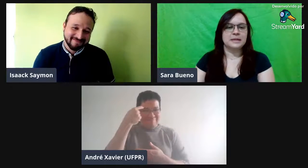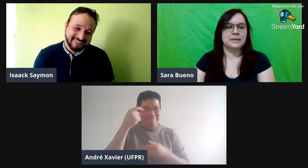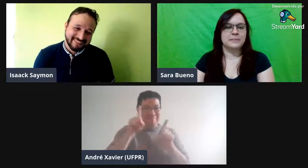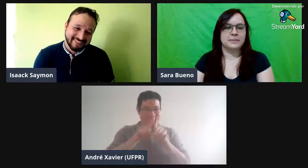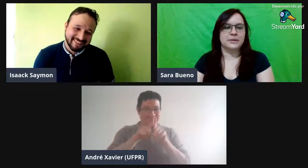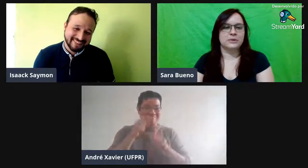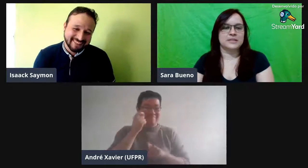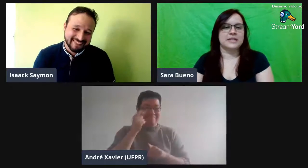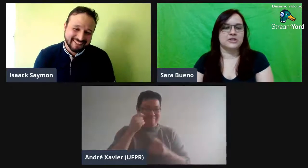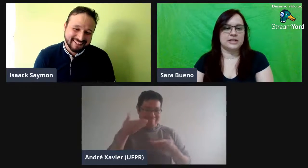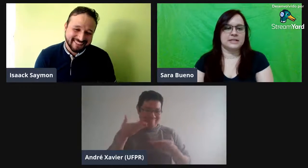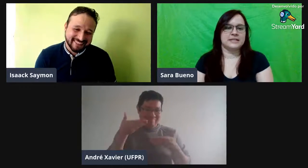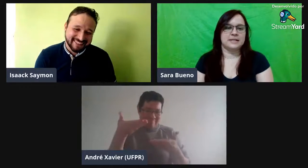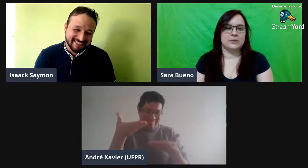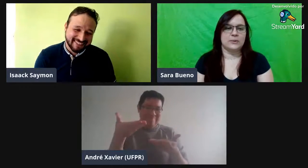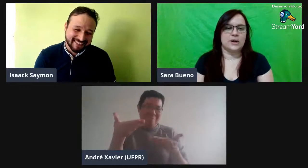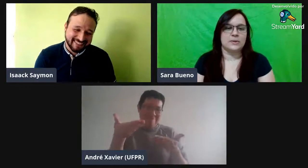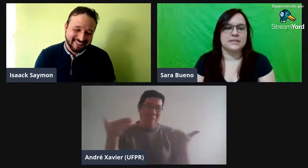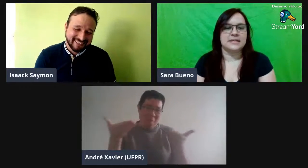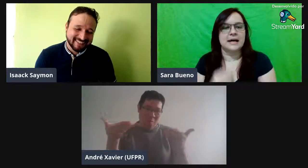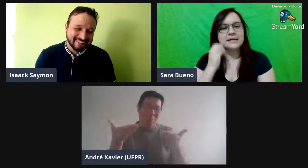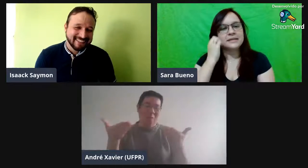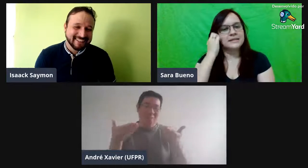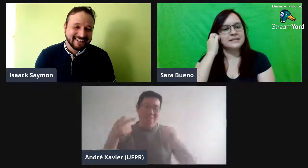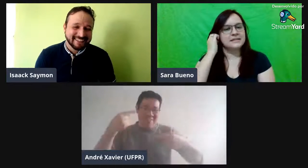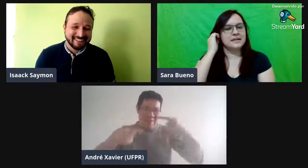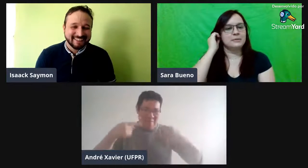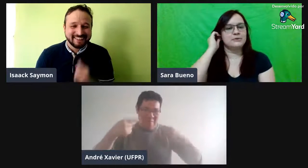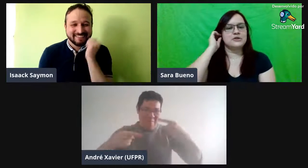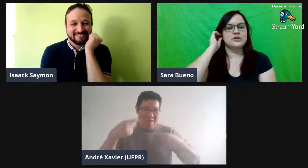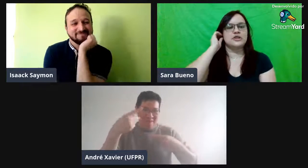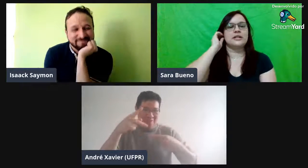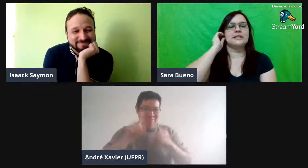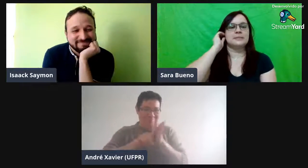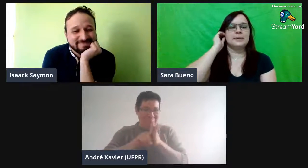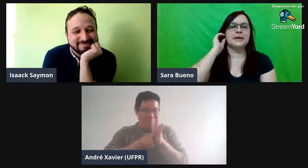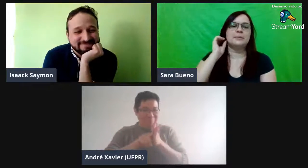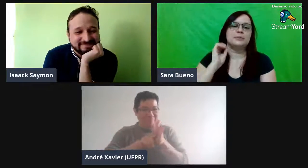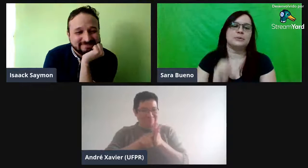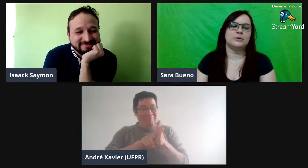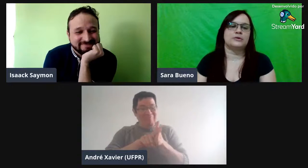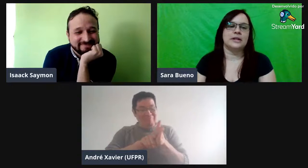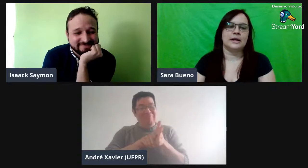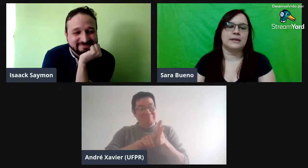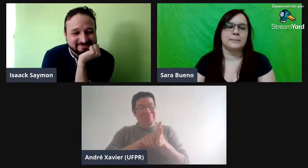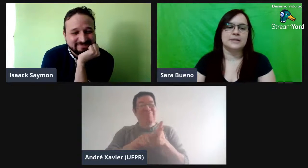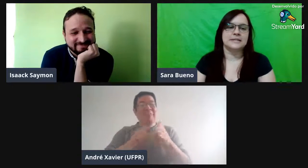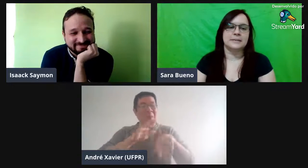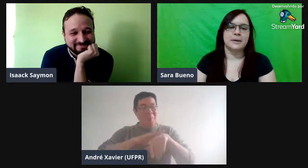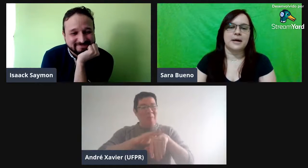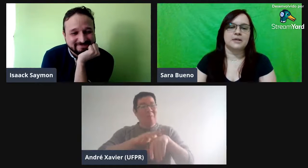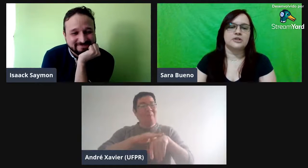Primeiro, gostaria de agradecer ao Isaac e à professora Angélica também, por me convidar, né, para esse debate.